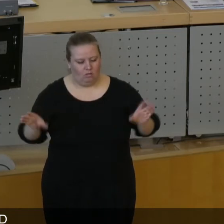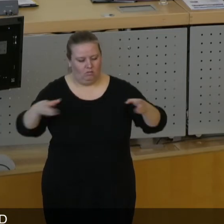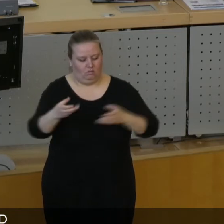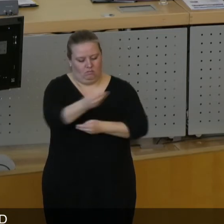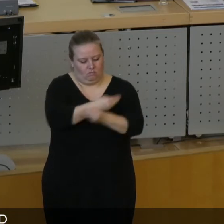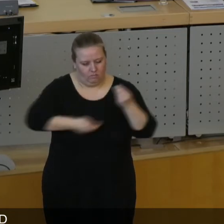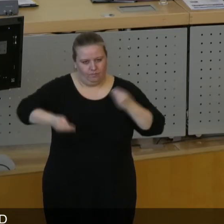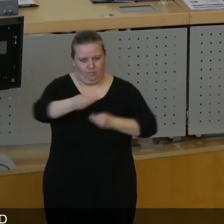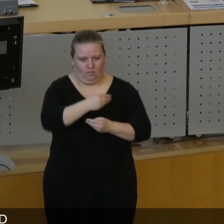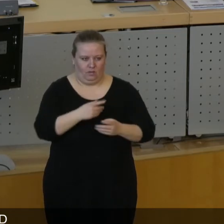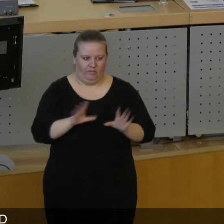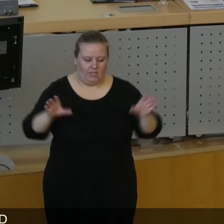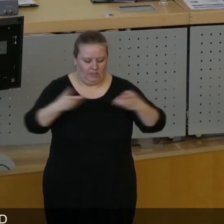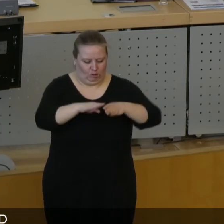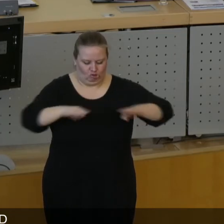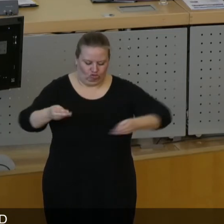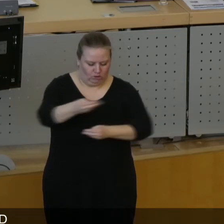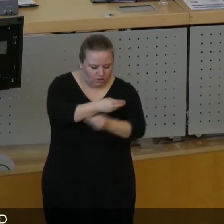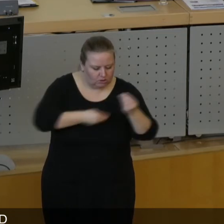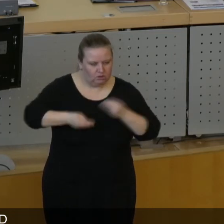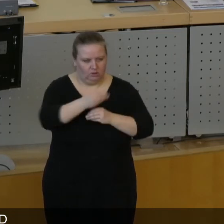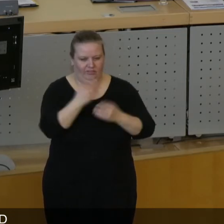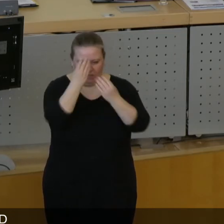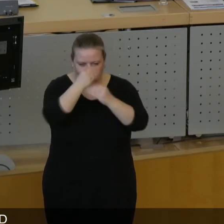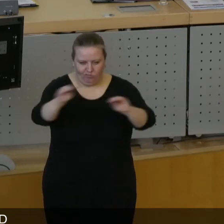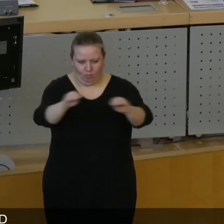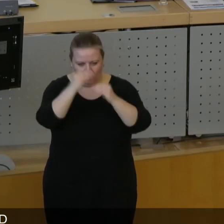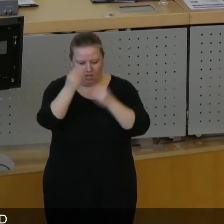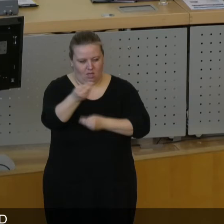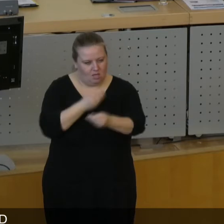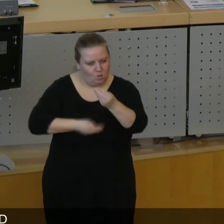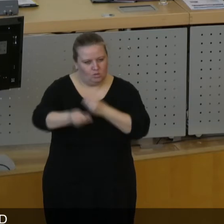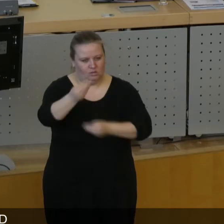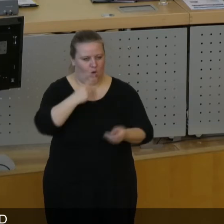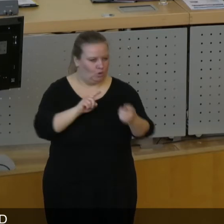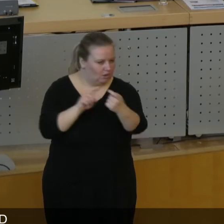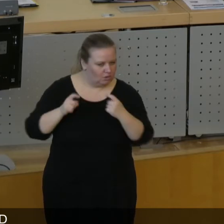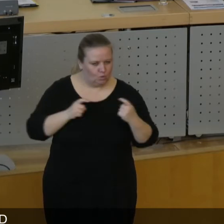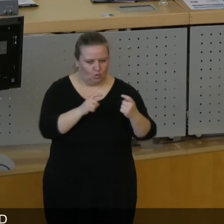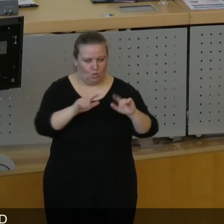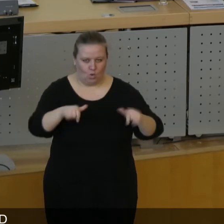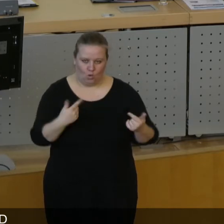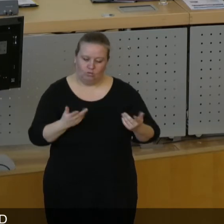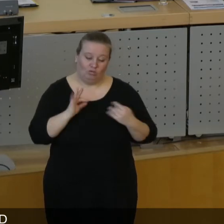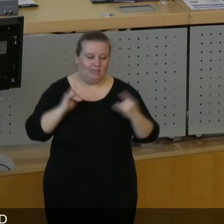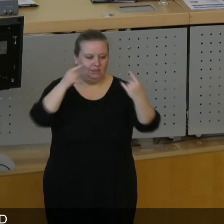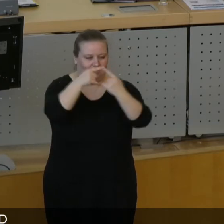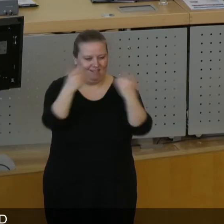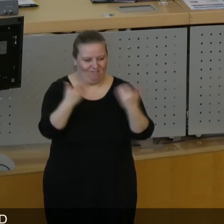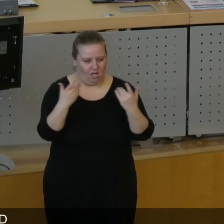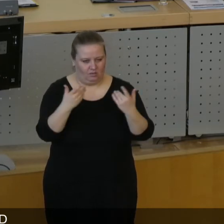unserer Stadt sich gemeinsam an den Tisch setzen. Dass informiert wird, dass sich ausgetauscht wird, dass ein Diskurs stattfindet. Alles mit dem Ziel,